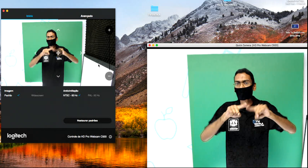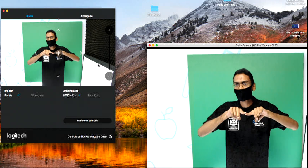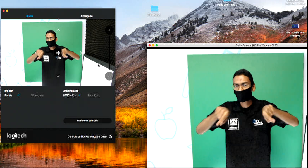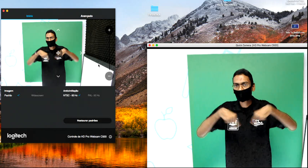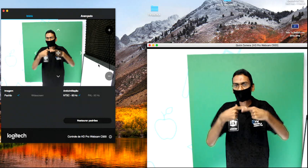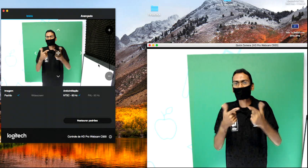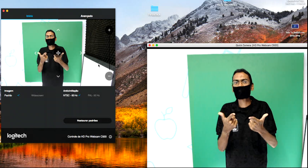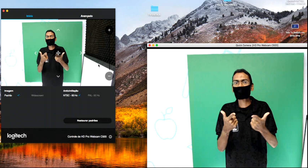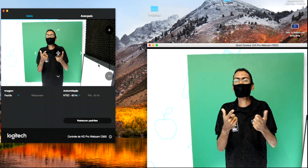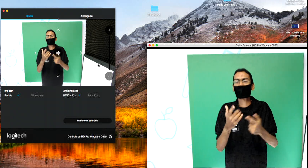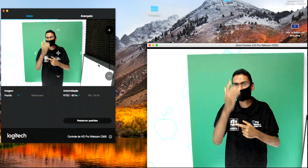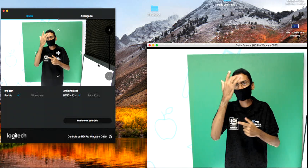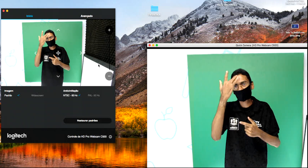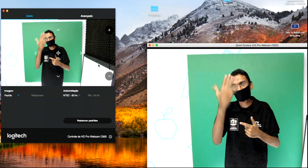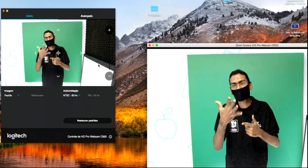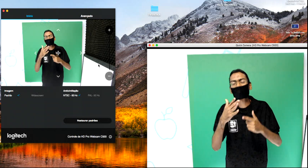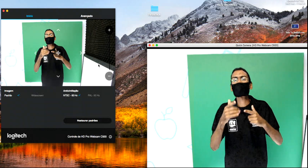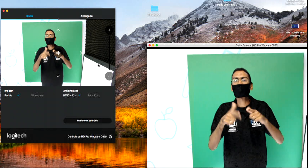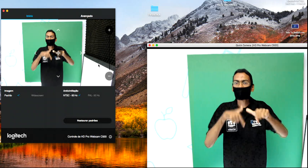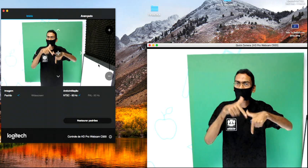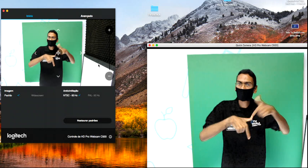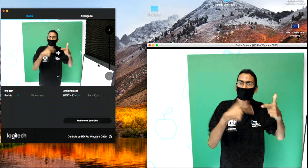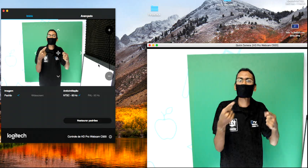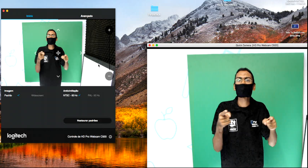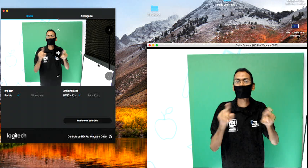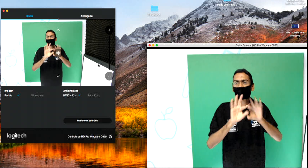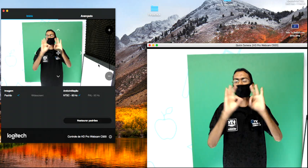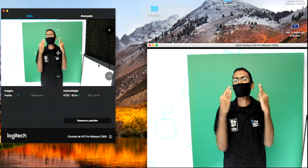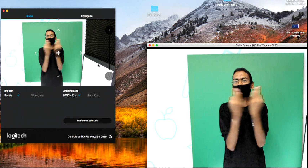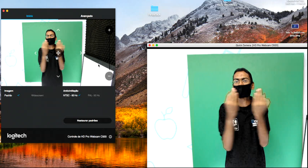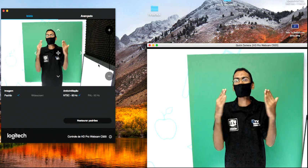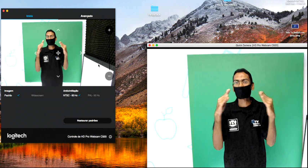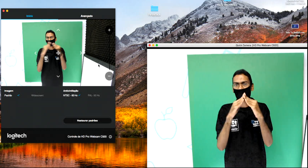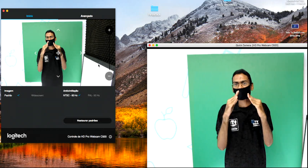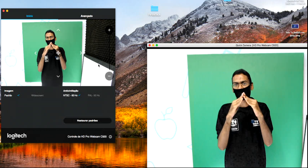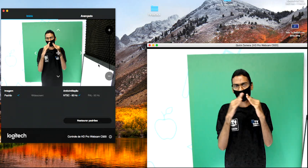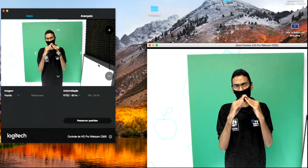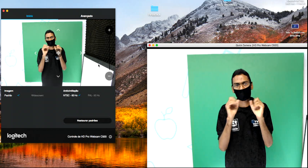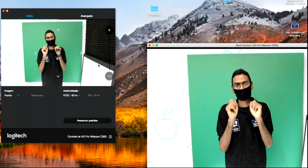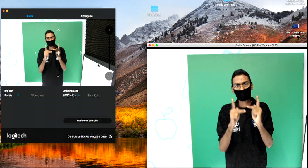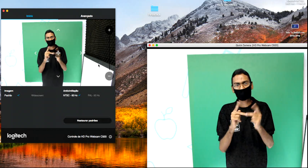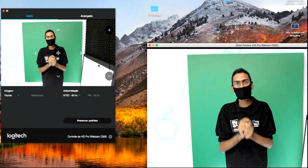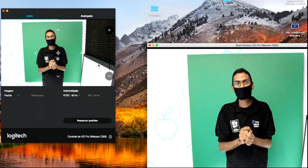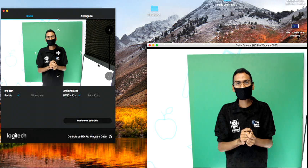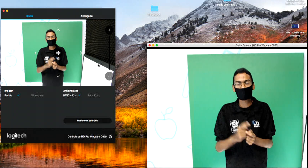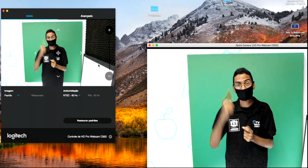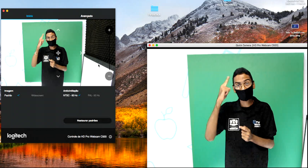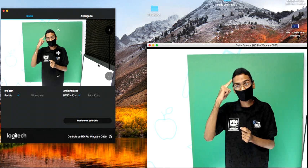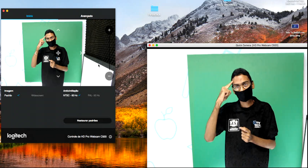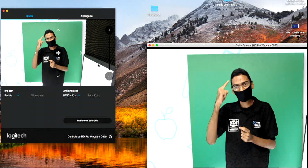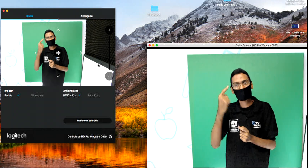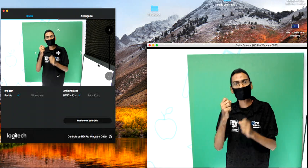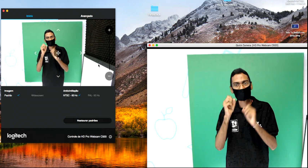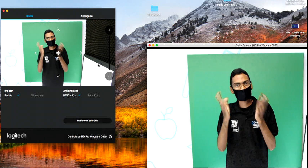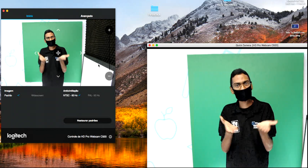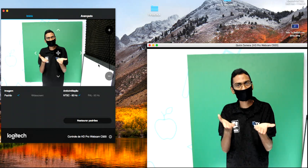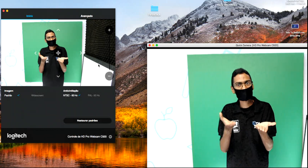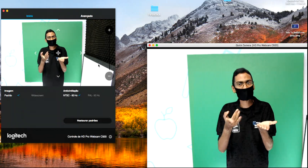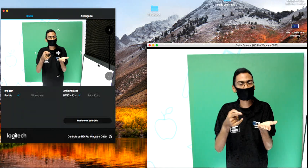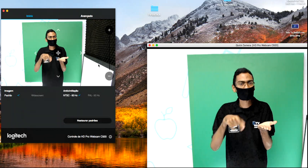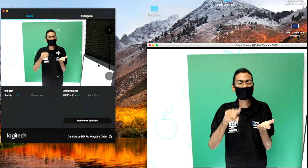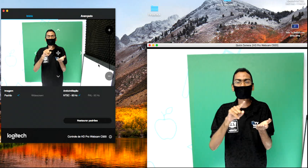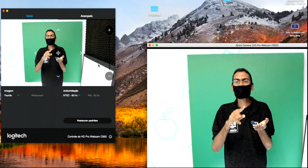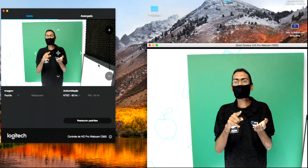compor esse espaço familiar, que é a casa. Pense nisso. O tempo